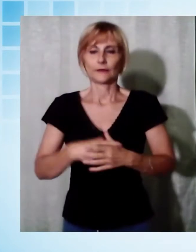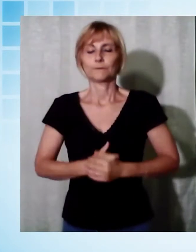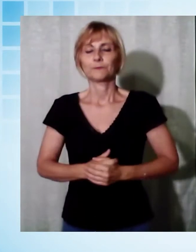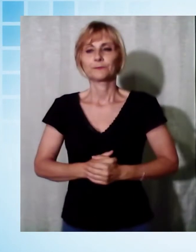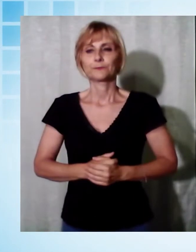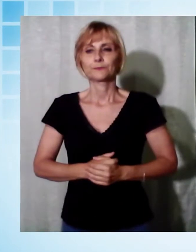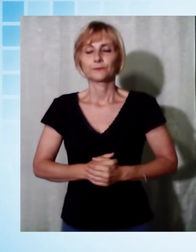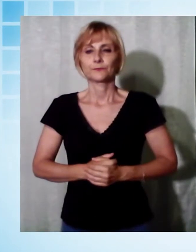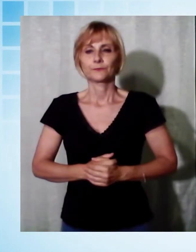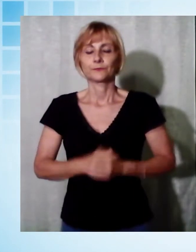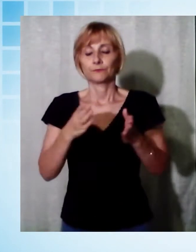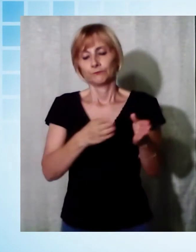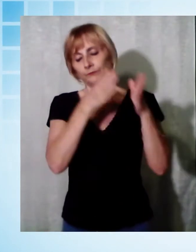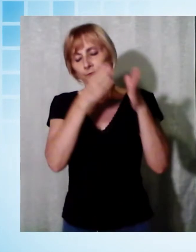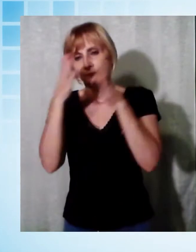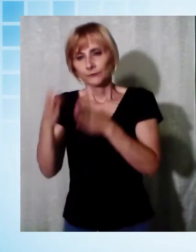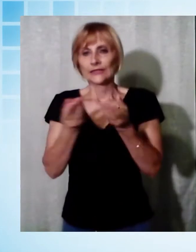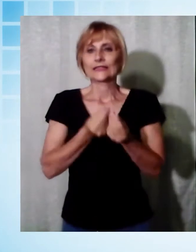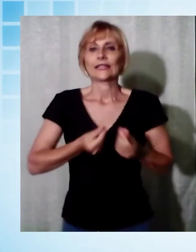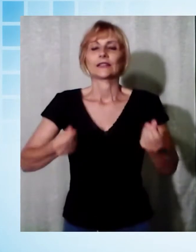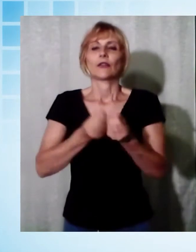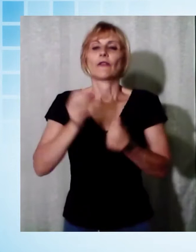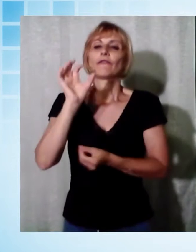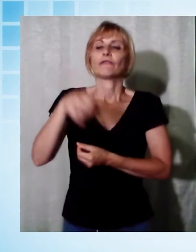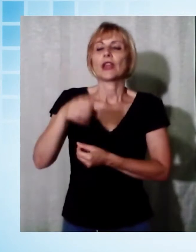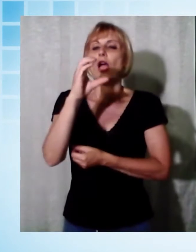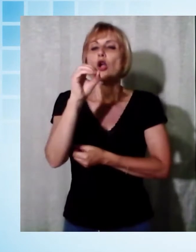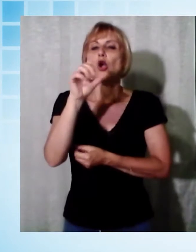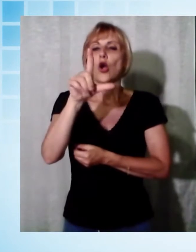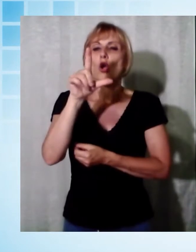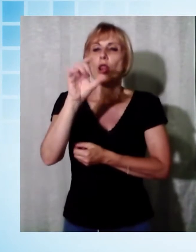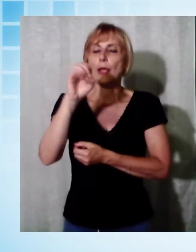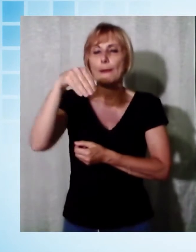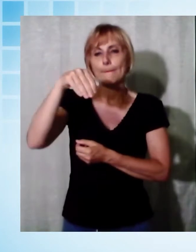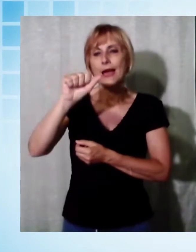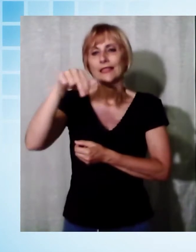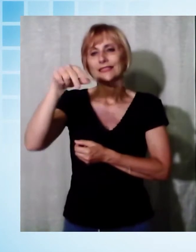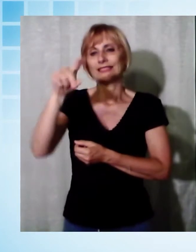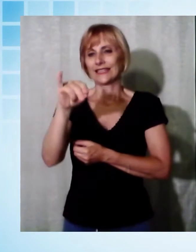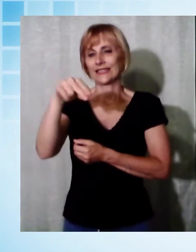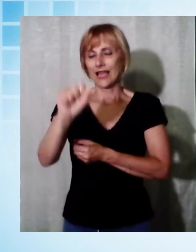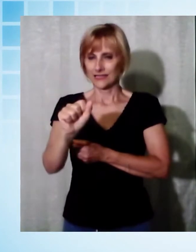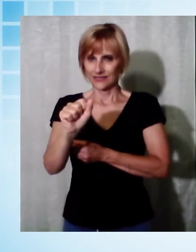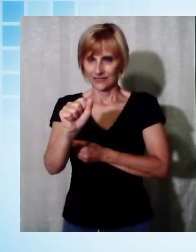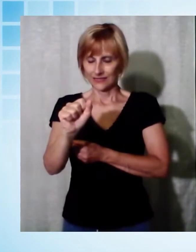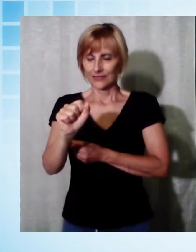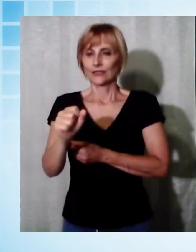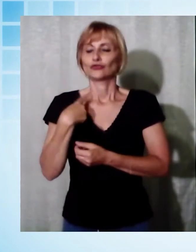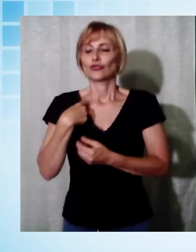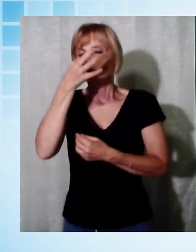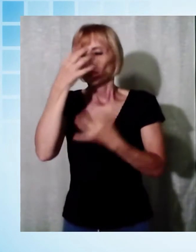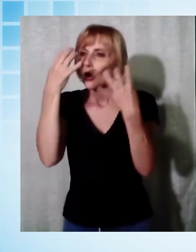Adesso ci spostiamo nel territorio di Villa Collemandina, dove andiamo a vedere una bella fioritura di